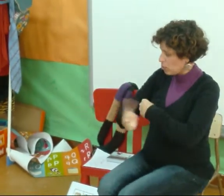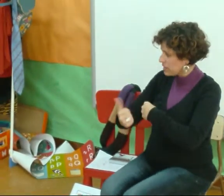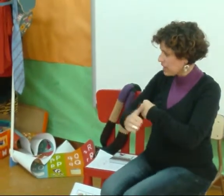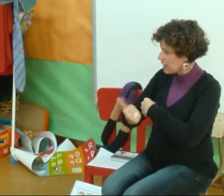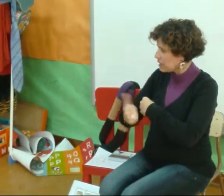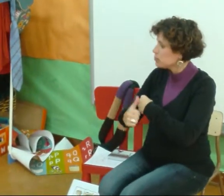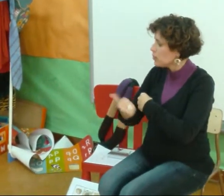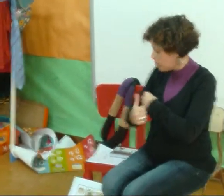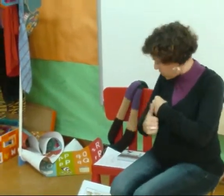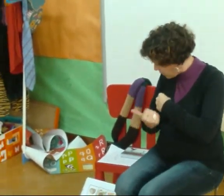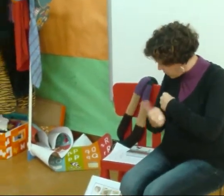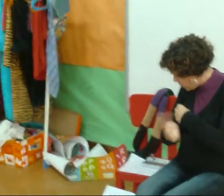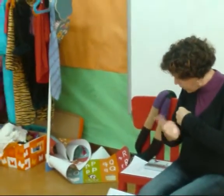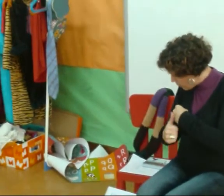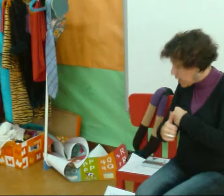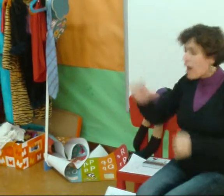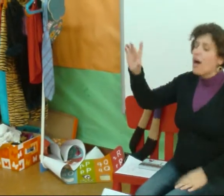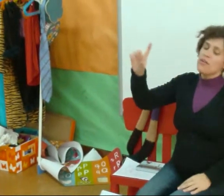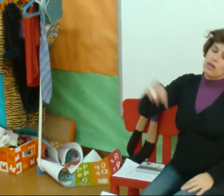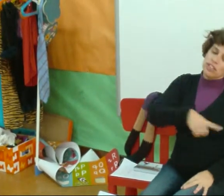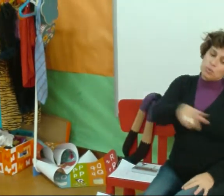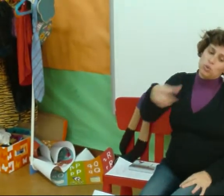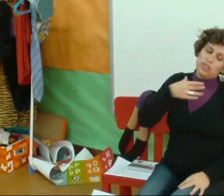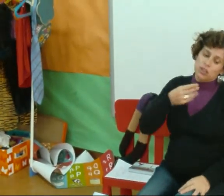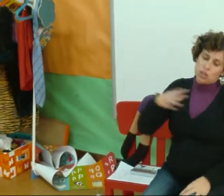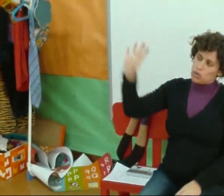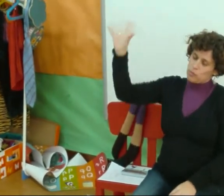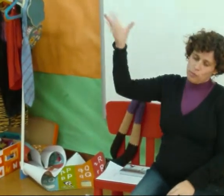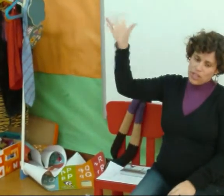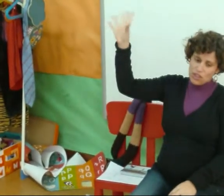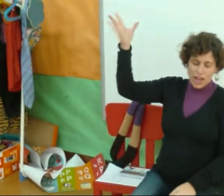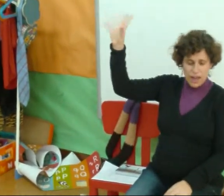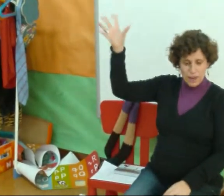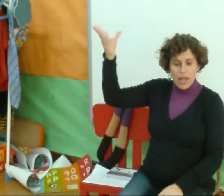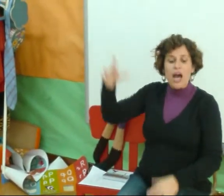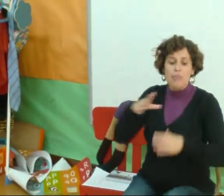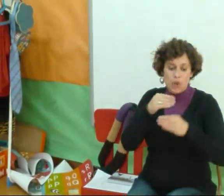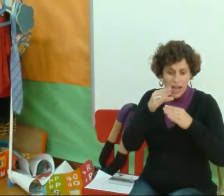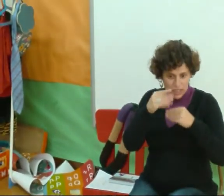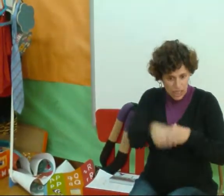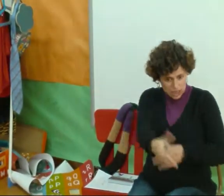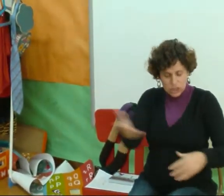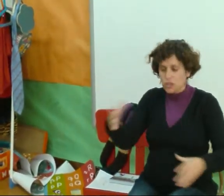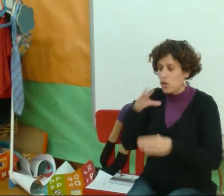Patacas Moi ben Ai, unha cousa que vos gusta a todos Pizza Ah, bocata Sí, señor